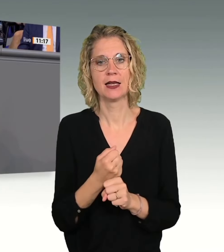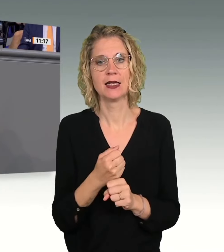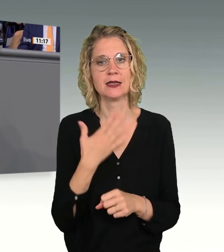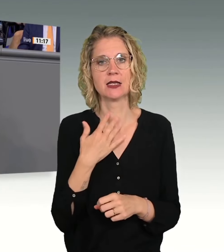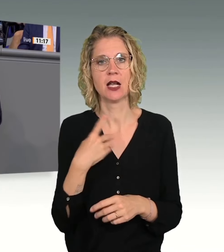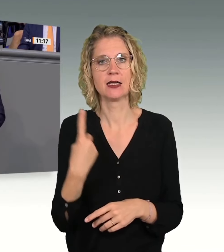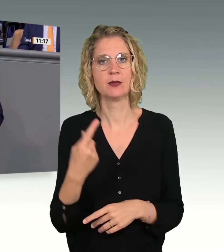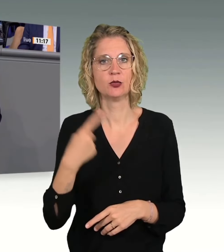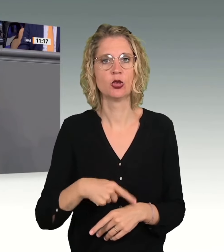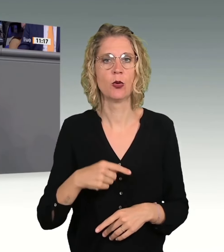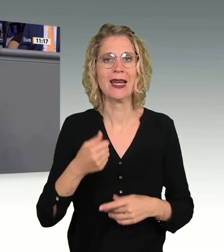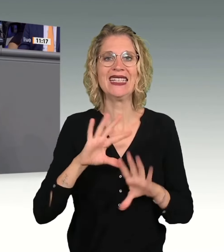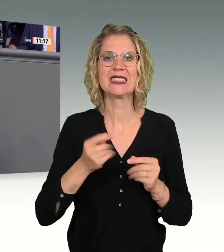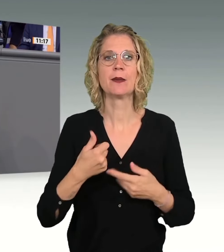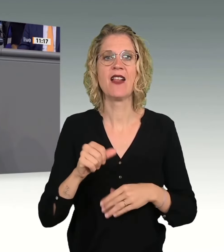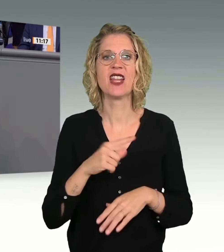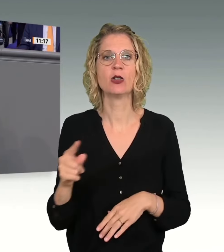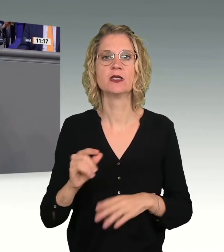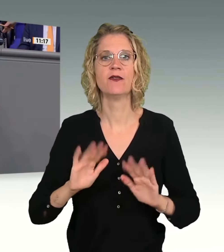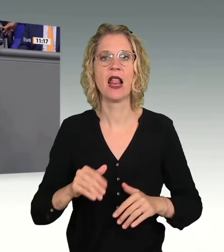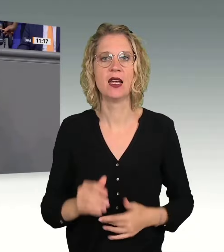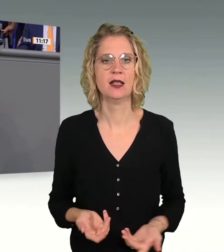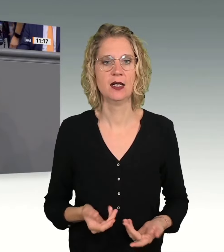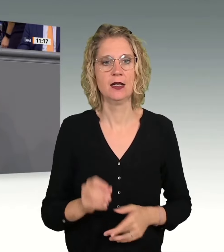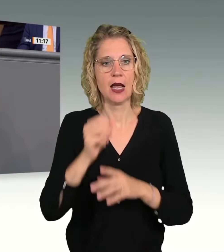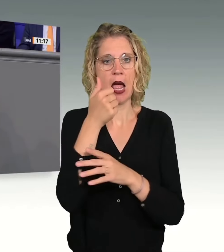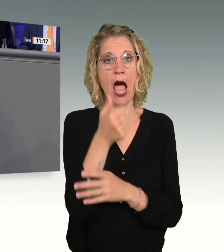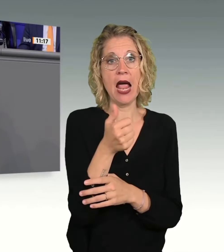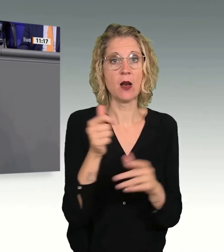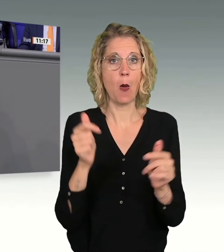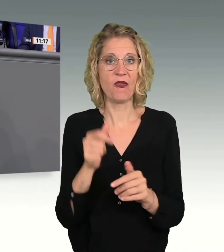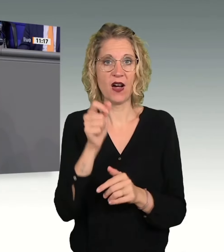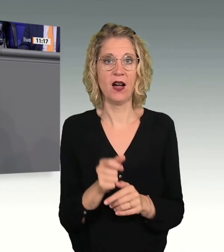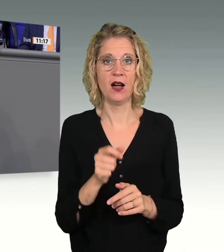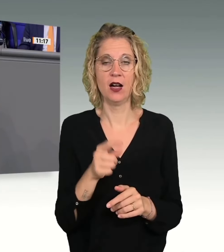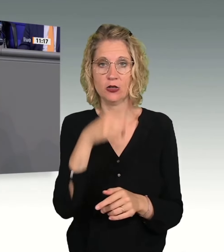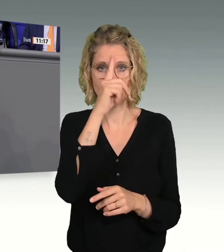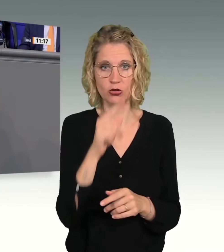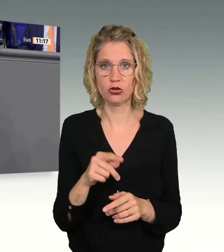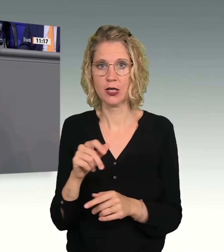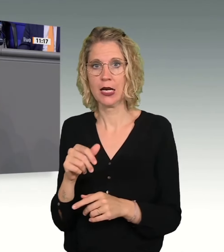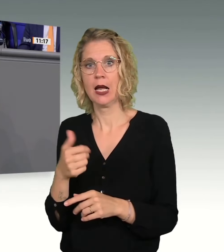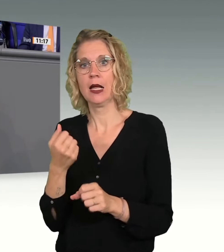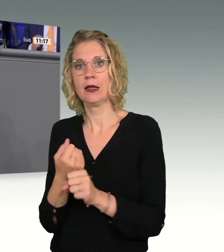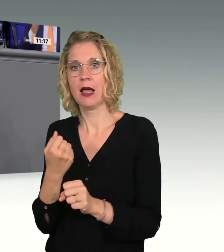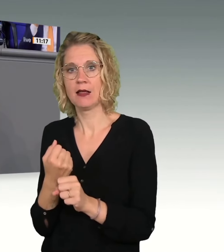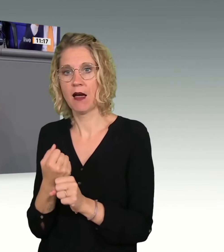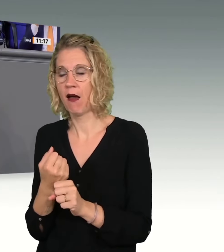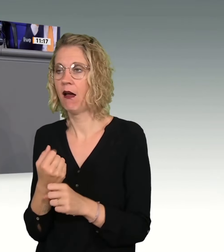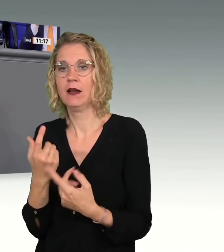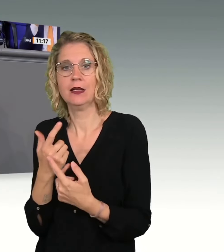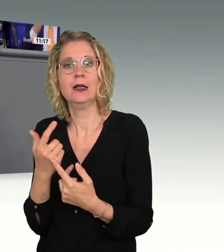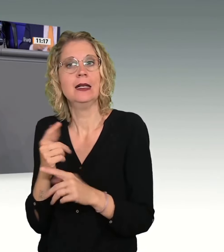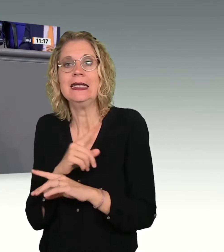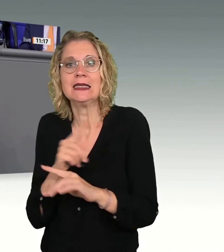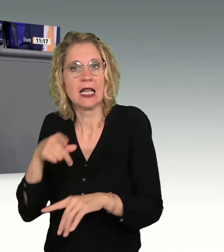Frauen über 11 000 Fälle, bei denen ein Opfer die deutsche Staatsangehörigkeit und ein Täter die nichtdeutsche Staatsangehörigkeit hatte. 90